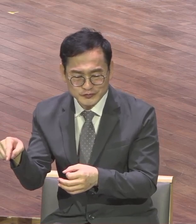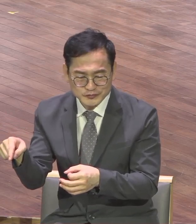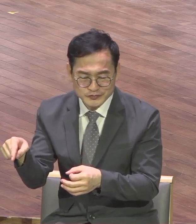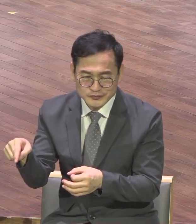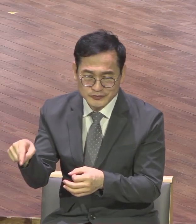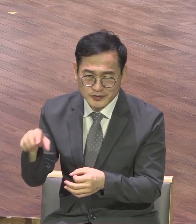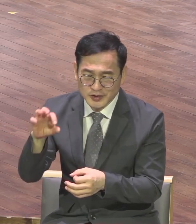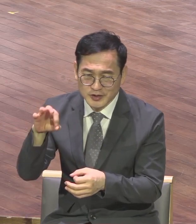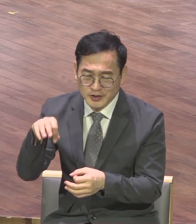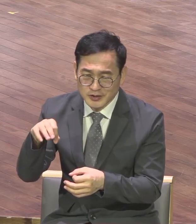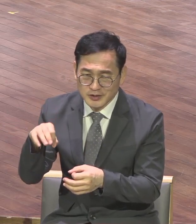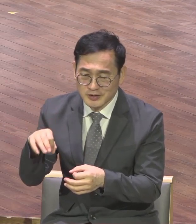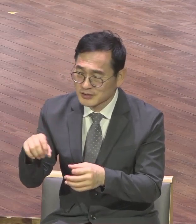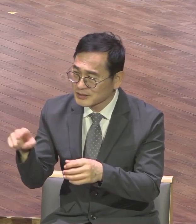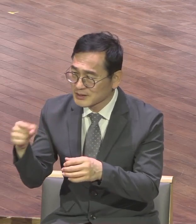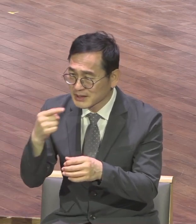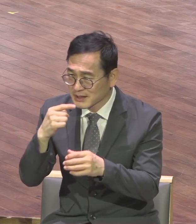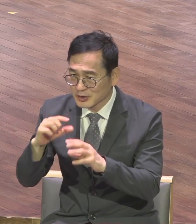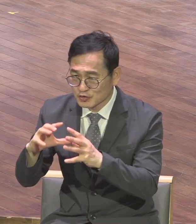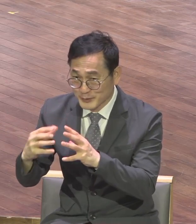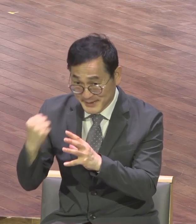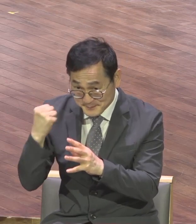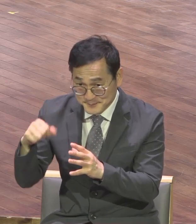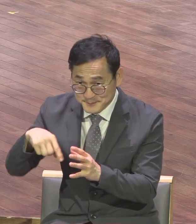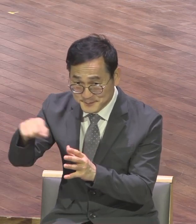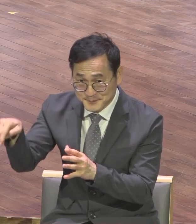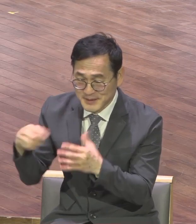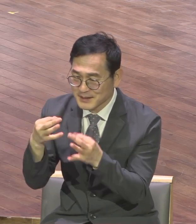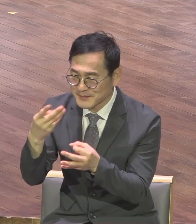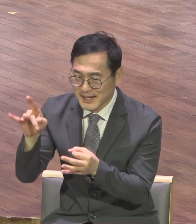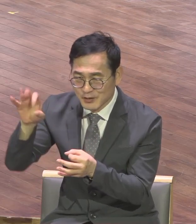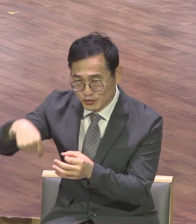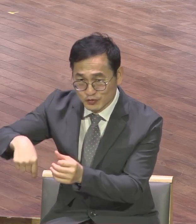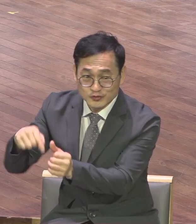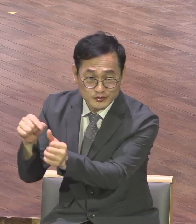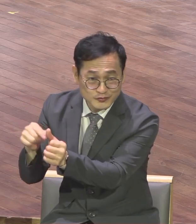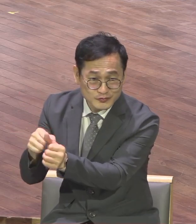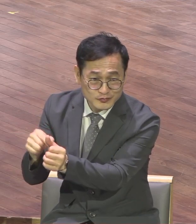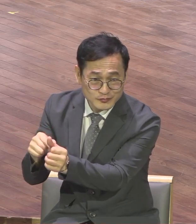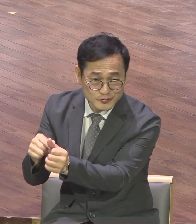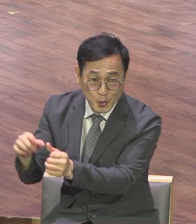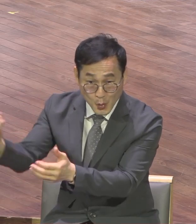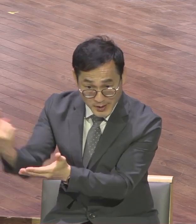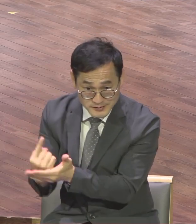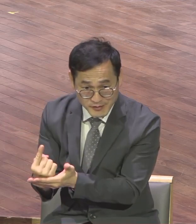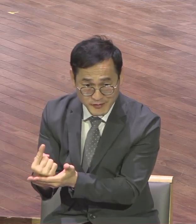국회의원들 만나서 제가 할 게 뭐가 있어요 목사가 오직 예수가 그리도다